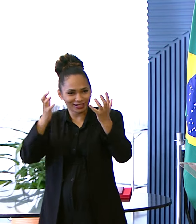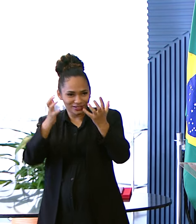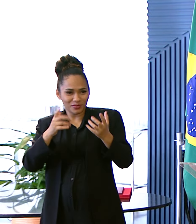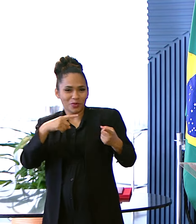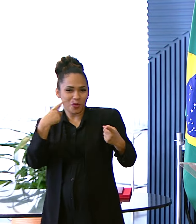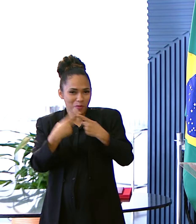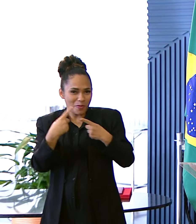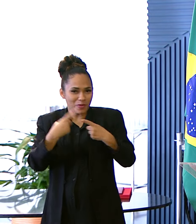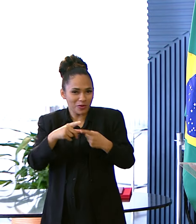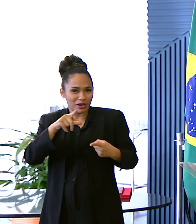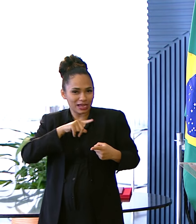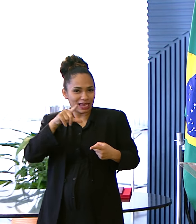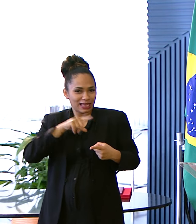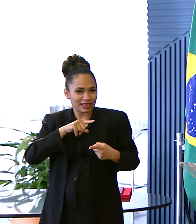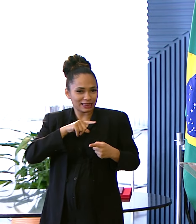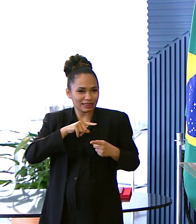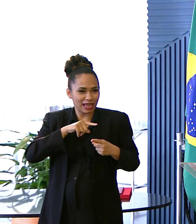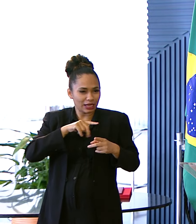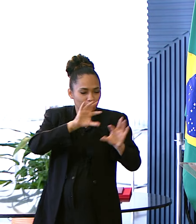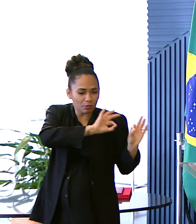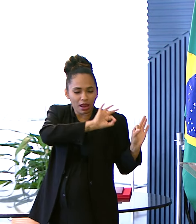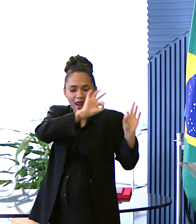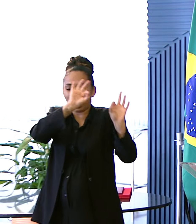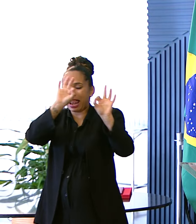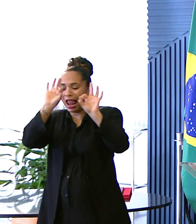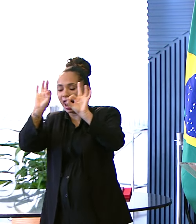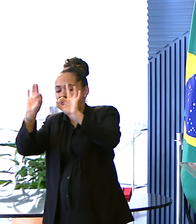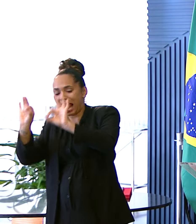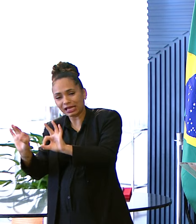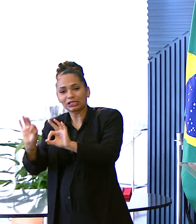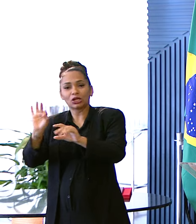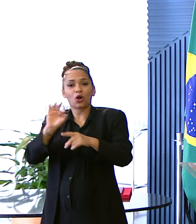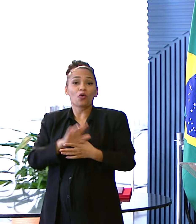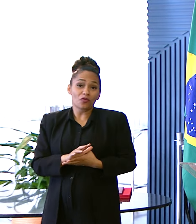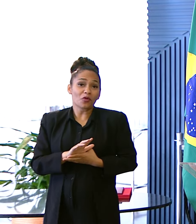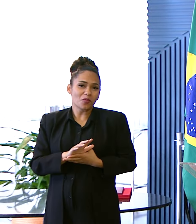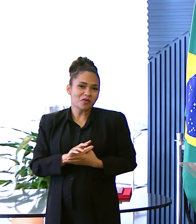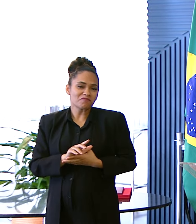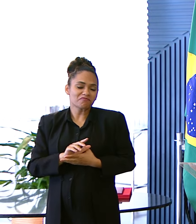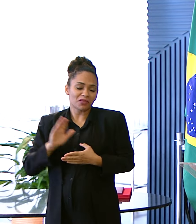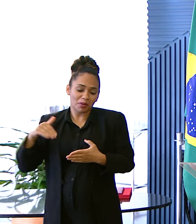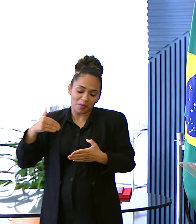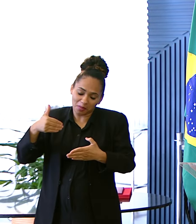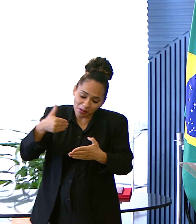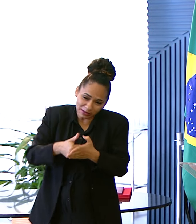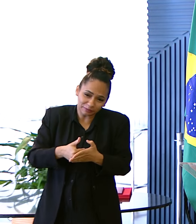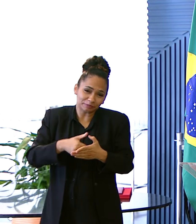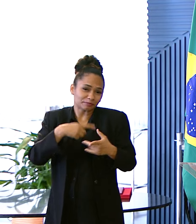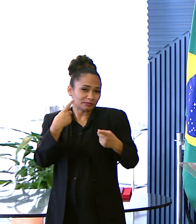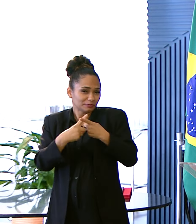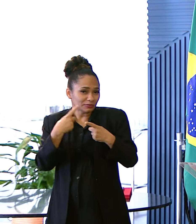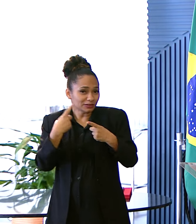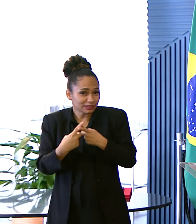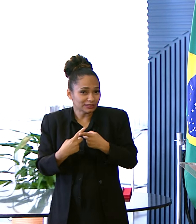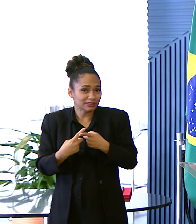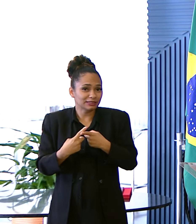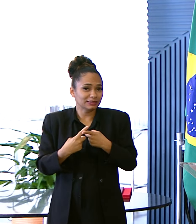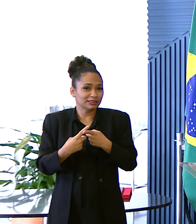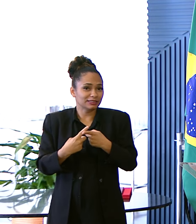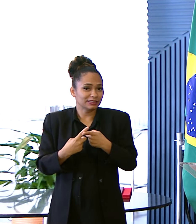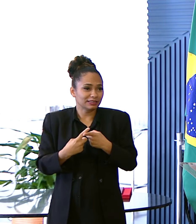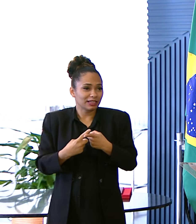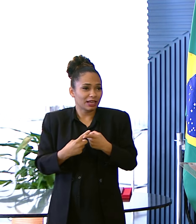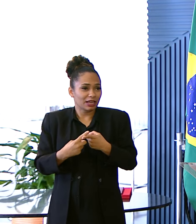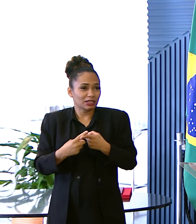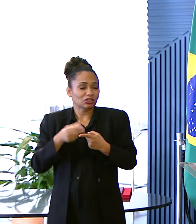aqui Passa como se fosse Um filme Ao longo Da minha caminhada Porque Eu Disse há